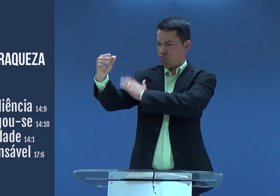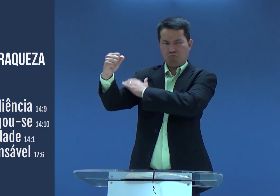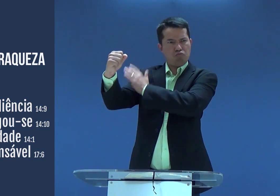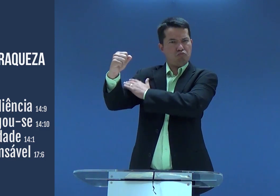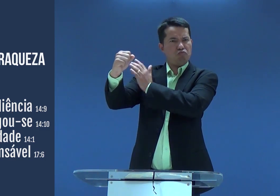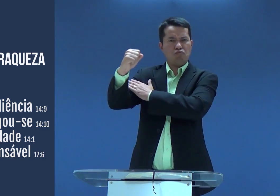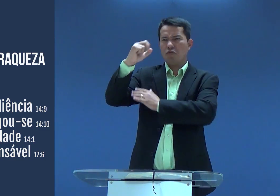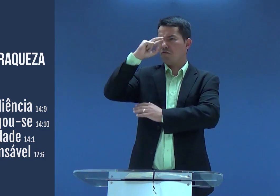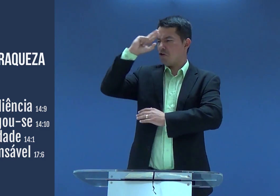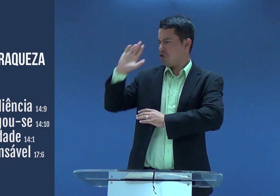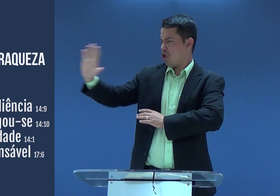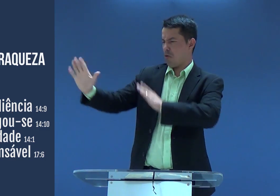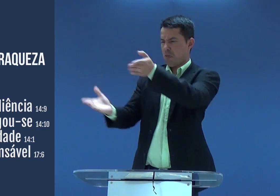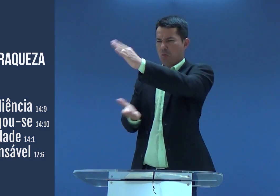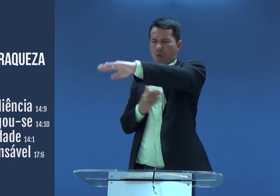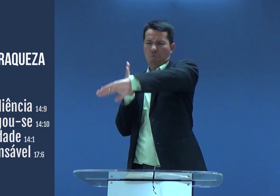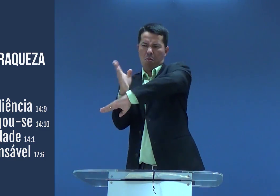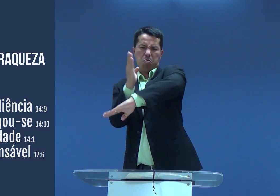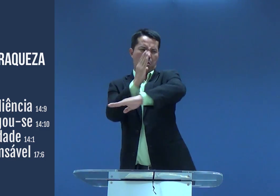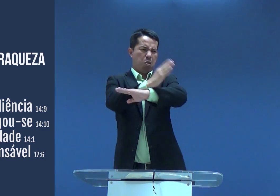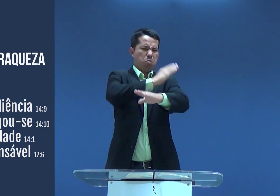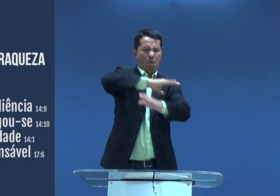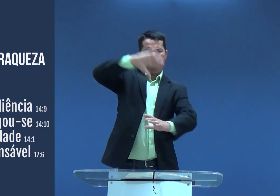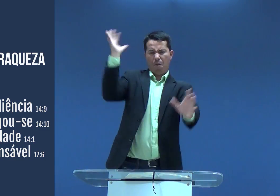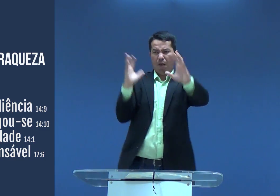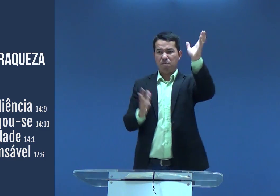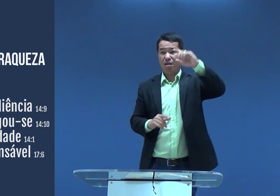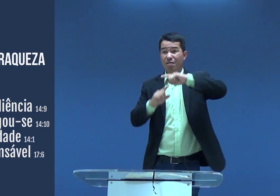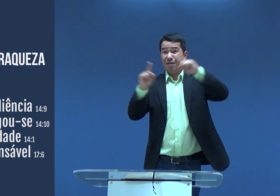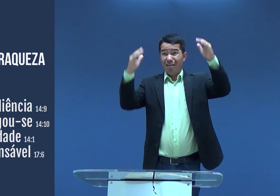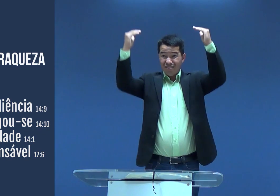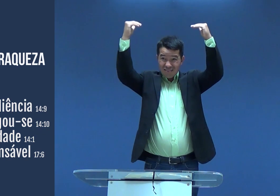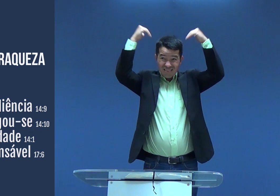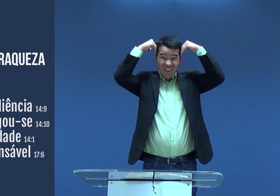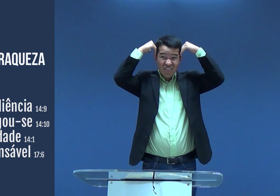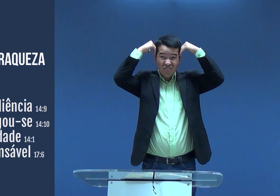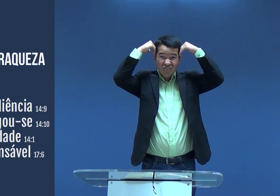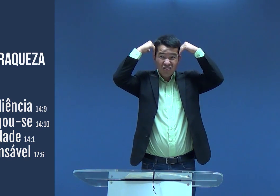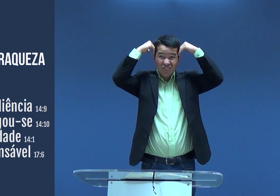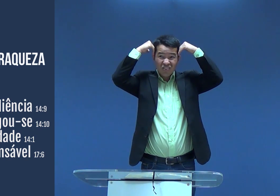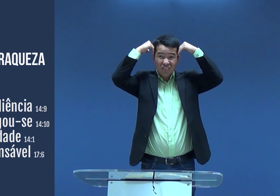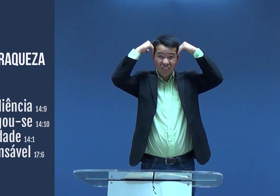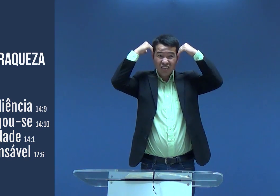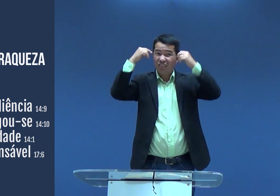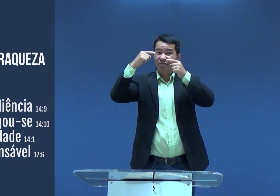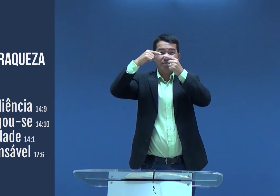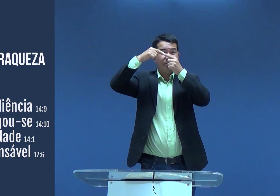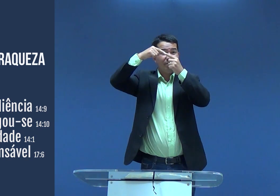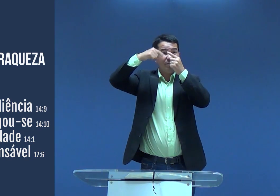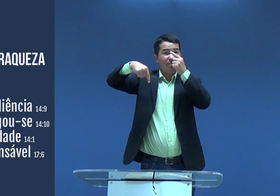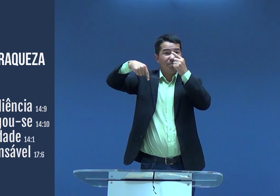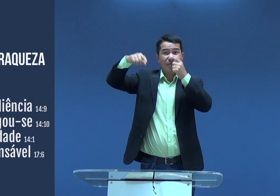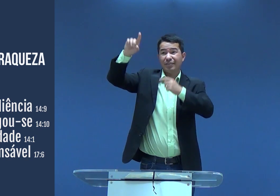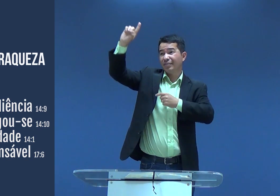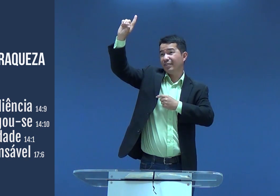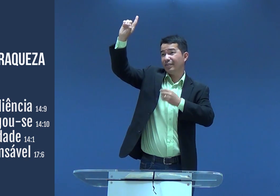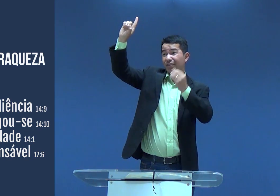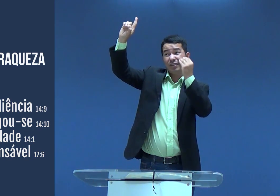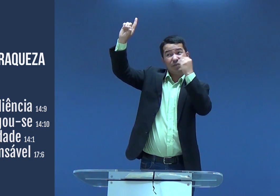ele era fraco? ele podia ser forte de aparência, podia matar o leão, carregar a porta, porra as colunas, mas o espírito dele não andava